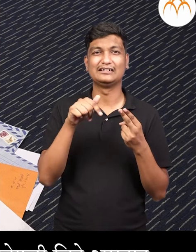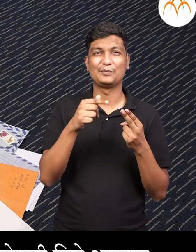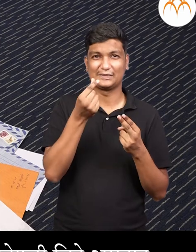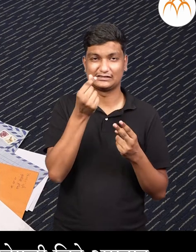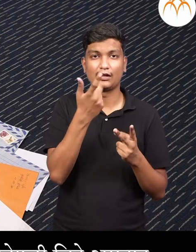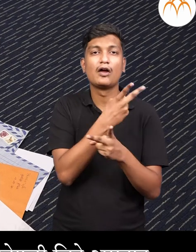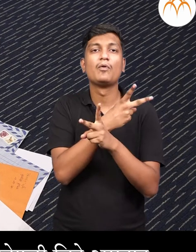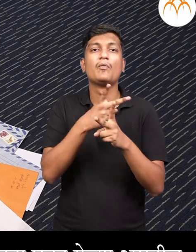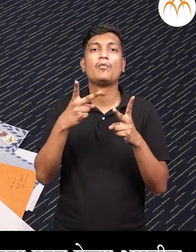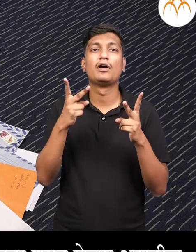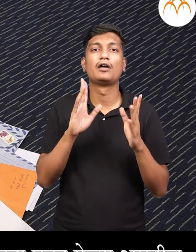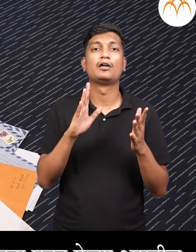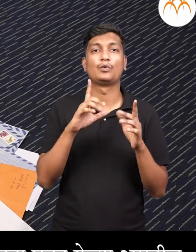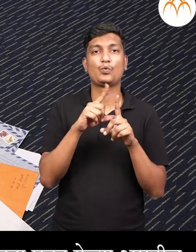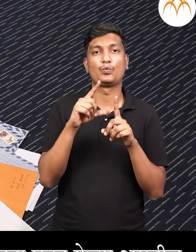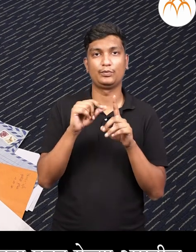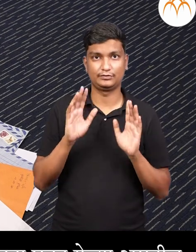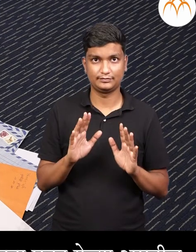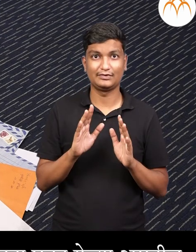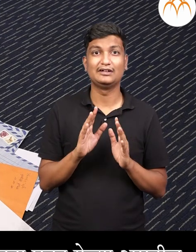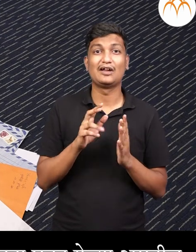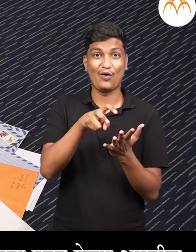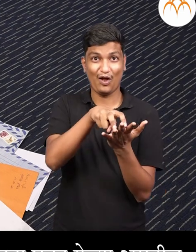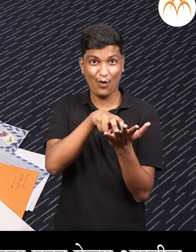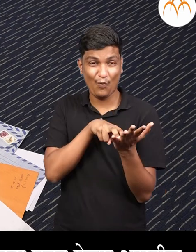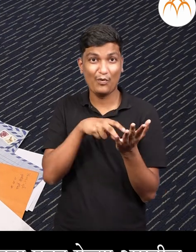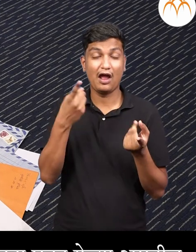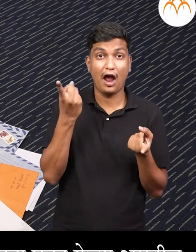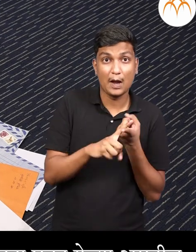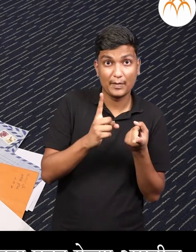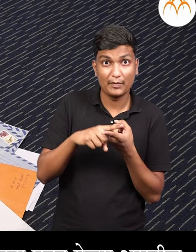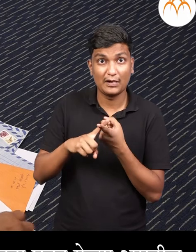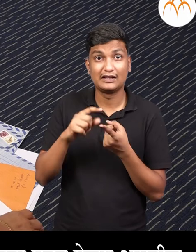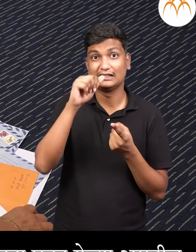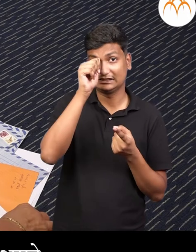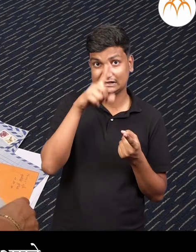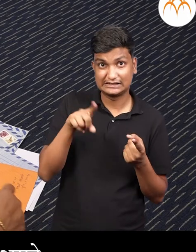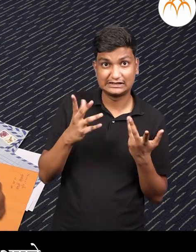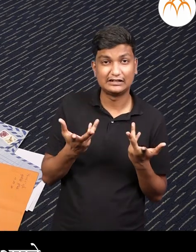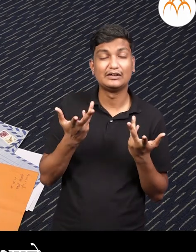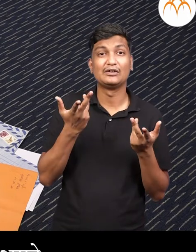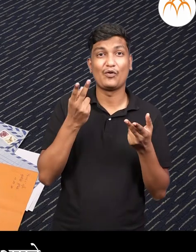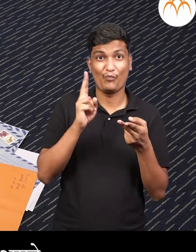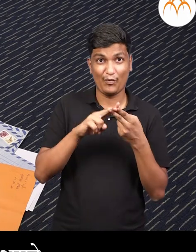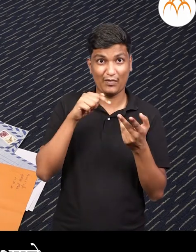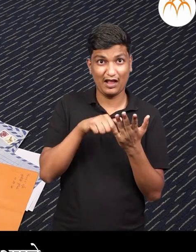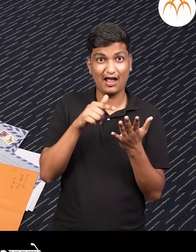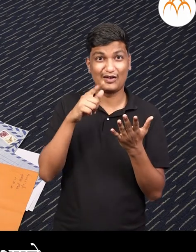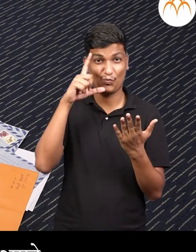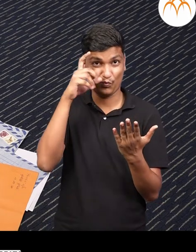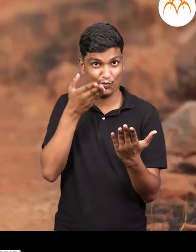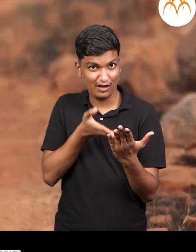असतात आपल्या गावात, देशात, जा महत्वाचा घटाना घडून गेल्या असतील त्याचे चित्र तिकेटानवर असते